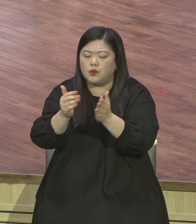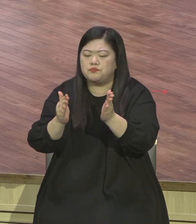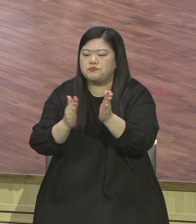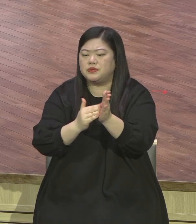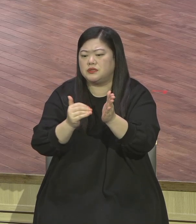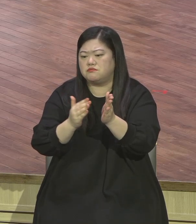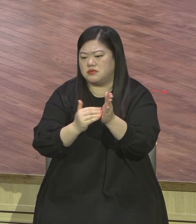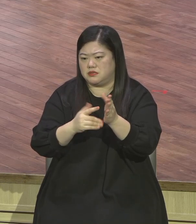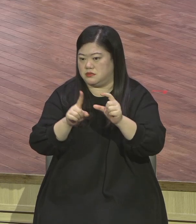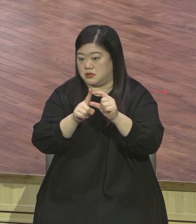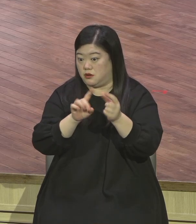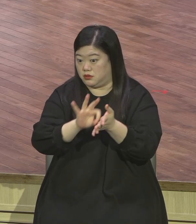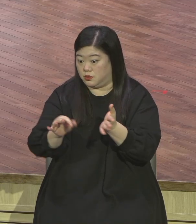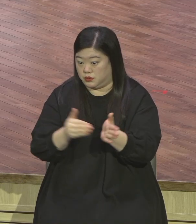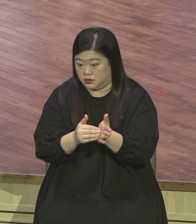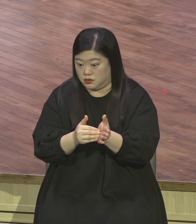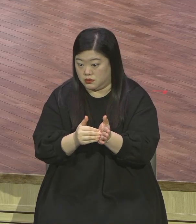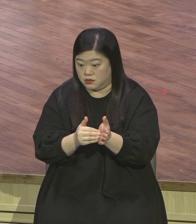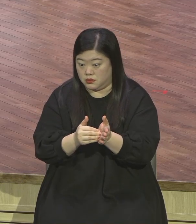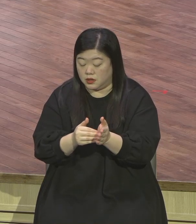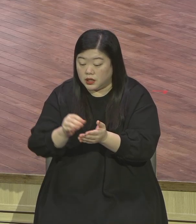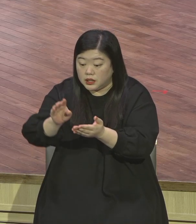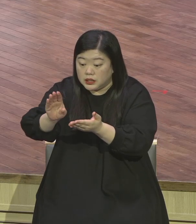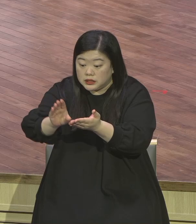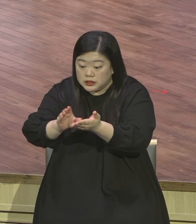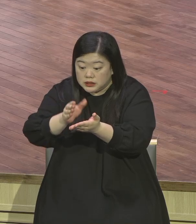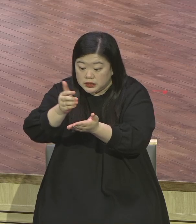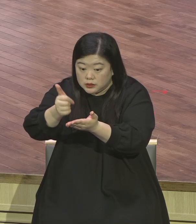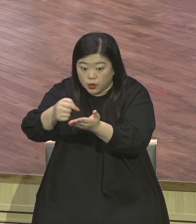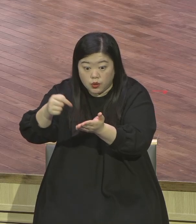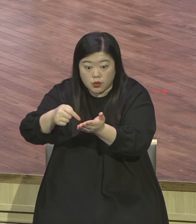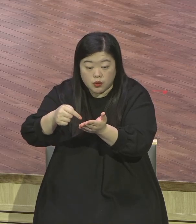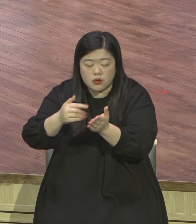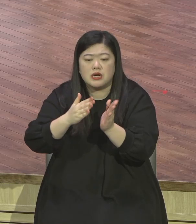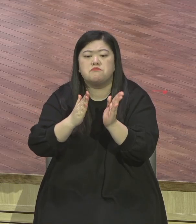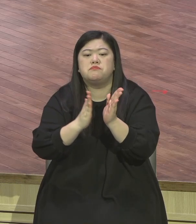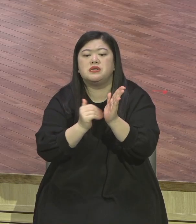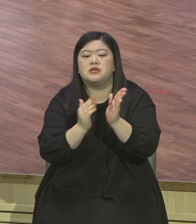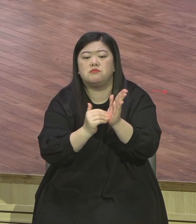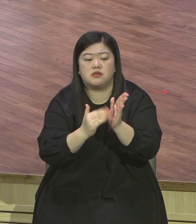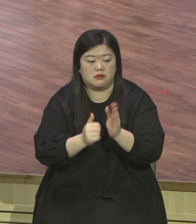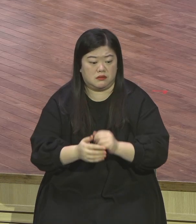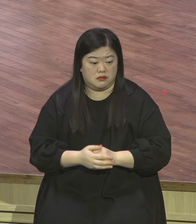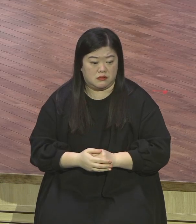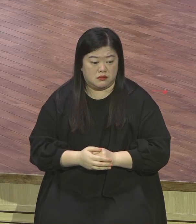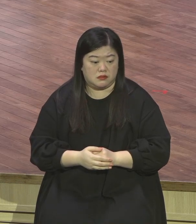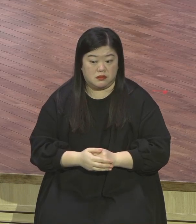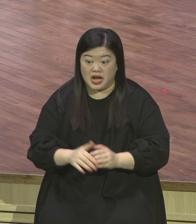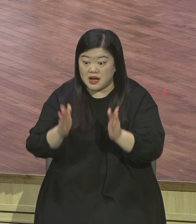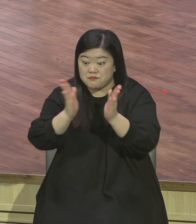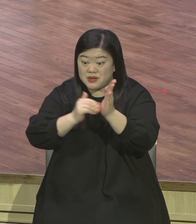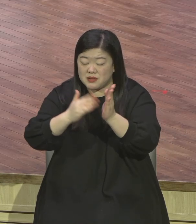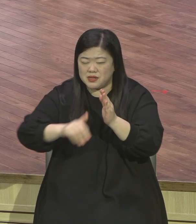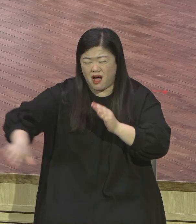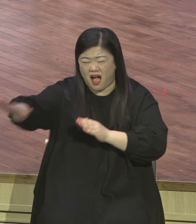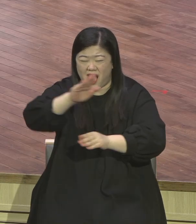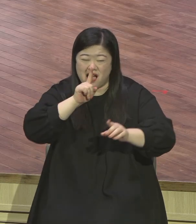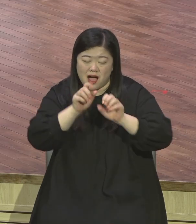하나님이 숨겨놓은 비밀이에요 이거 아무나 발견 못해 비밀이 어떻게 아무나 다 알 수 있는 거예요 아무나 아는 거 아니에요